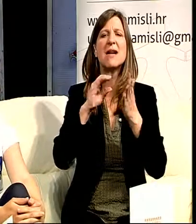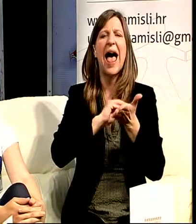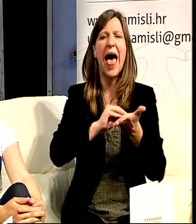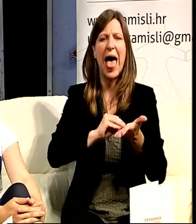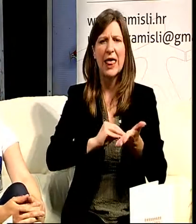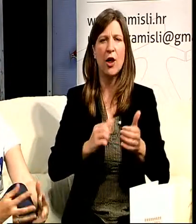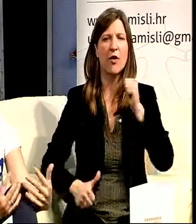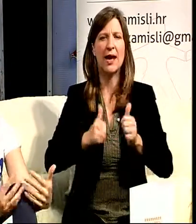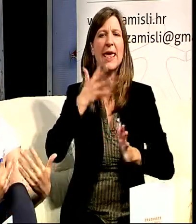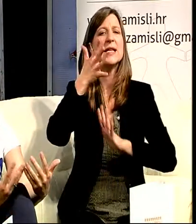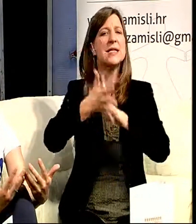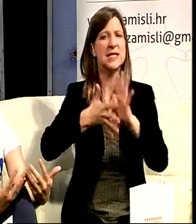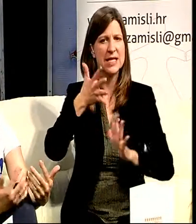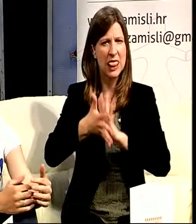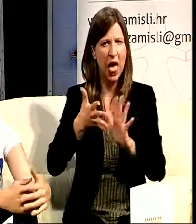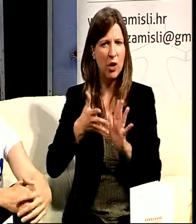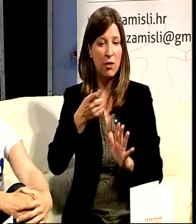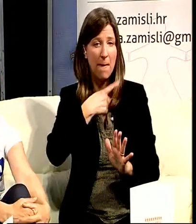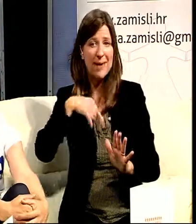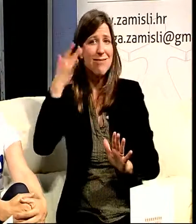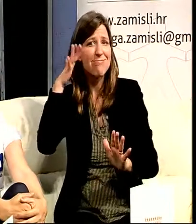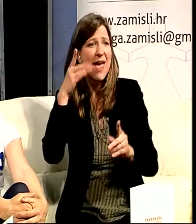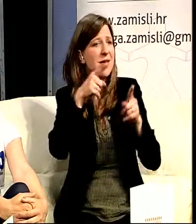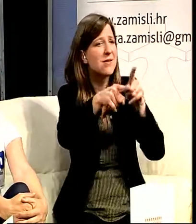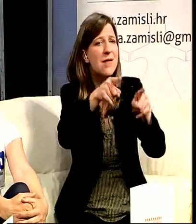jezikom. Ne znamo njihov standard kako oni izgledaju.